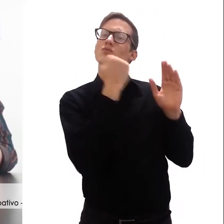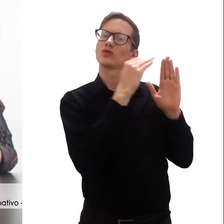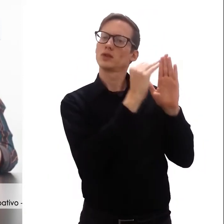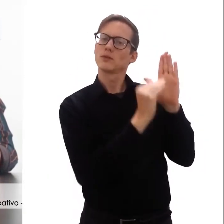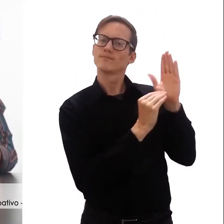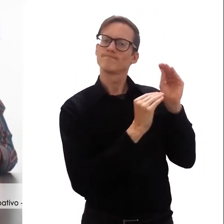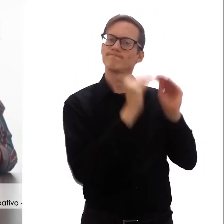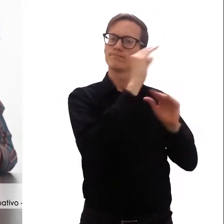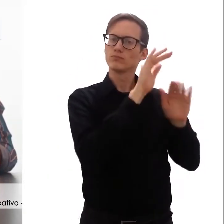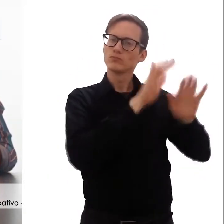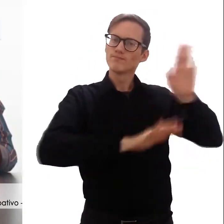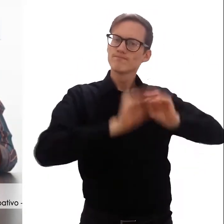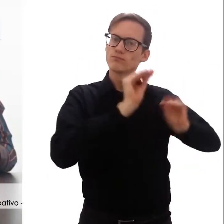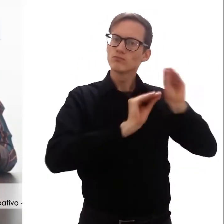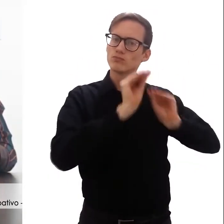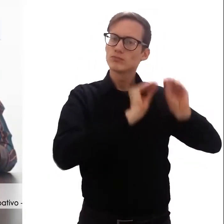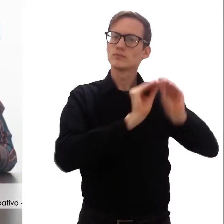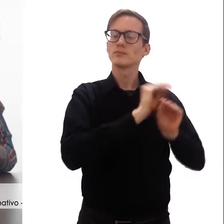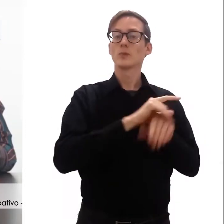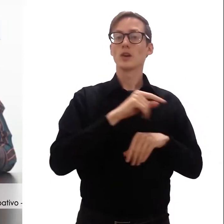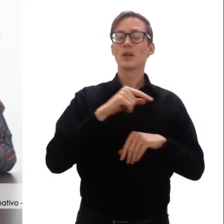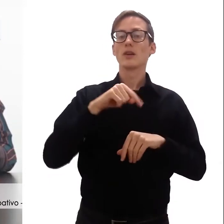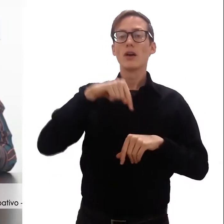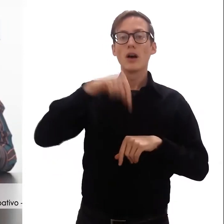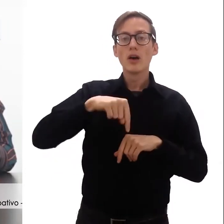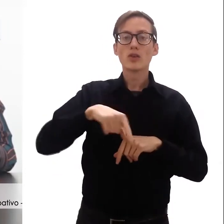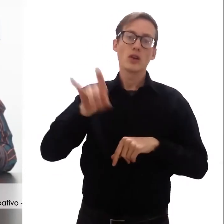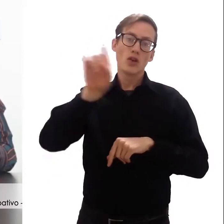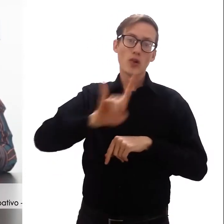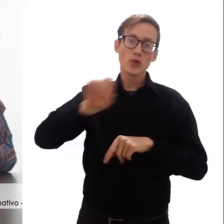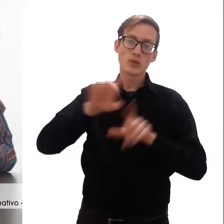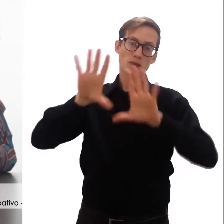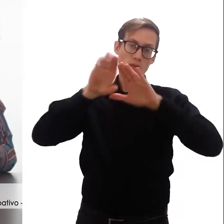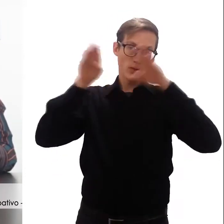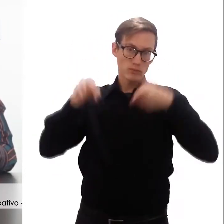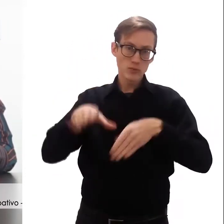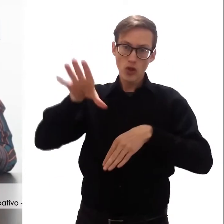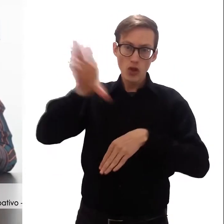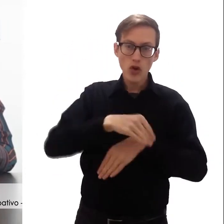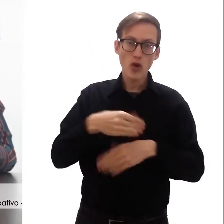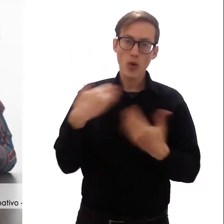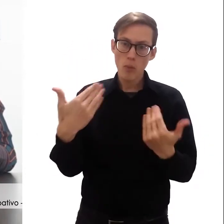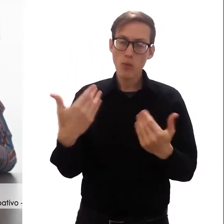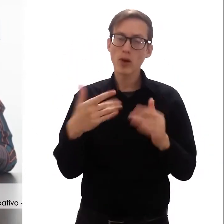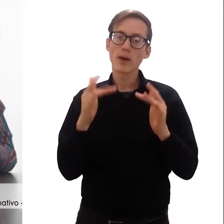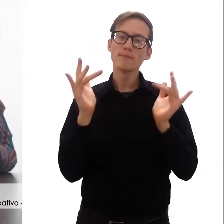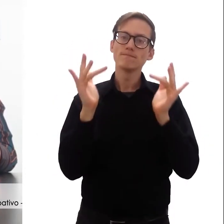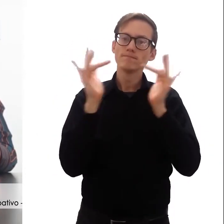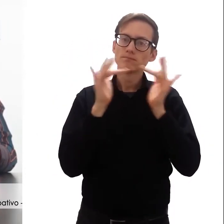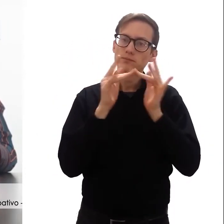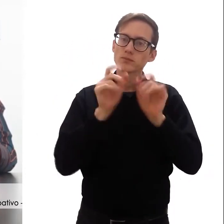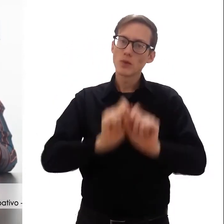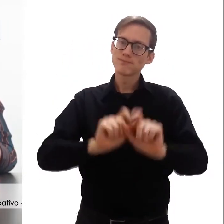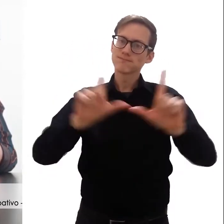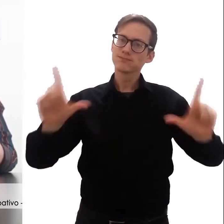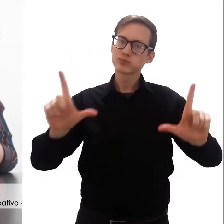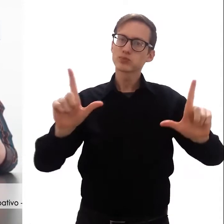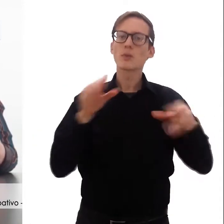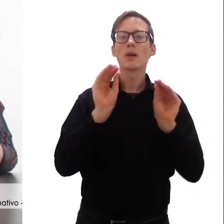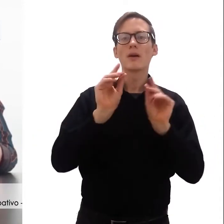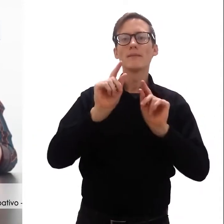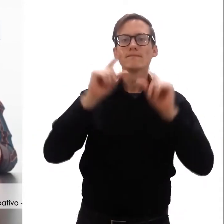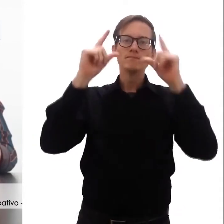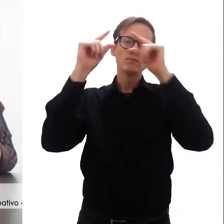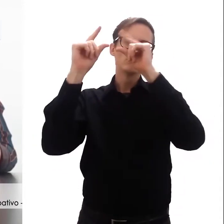participe de este ejercicio virtual para que tengamos esa definición de